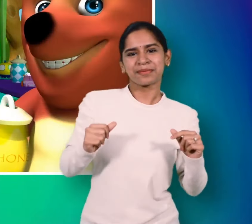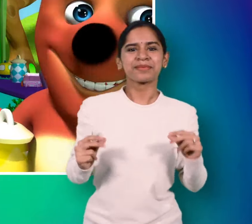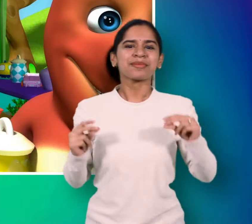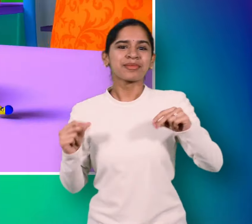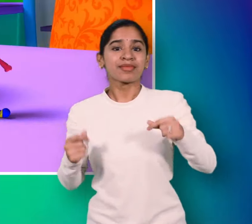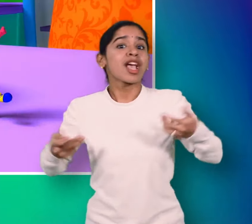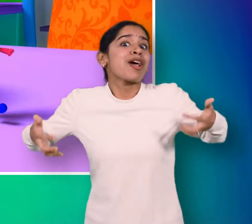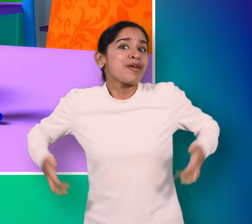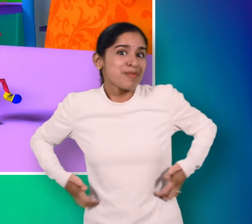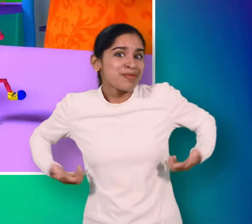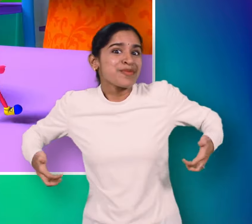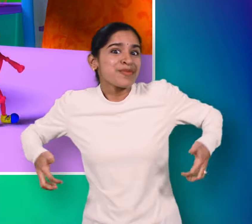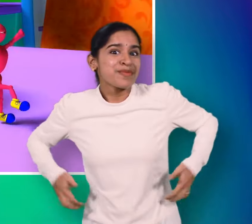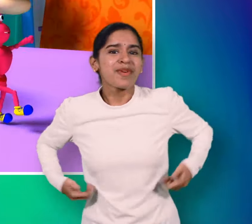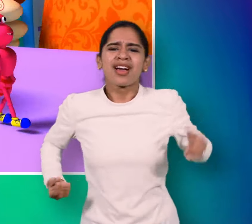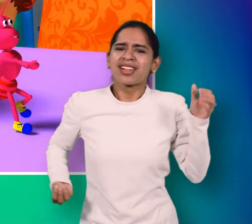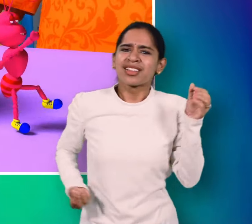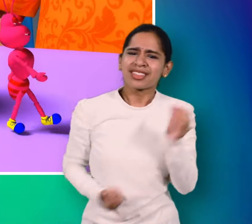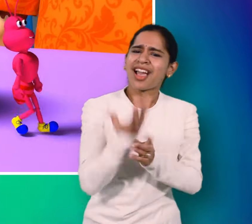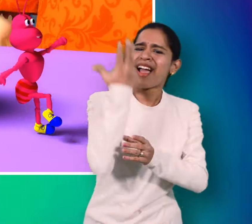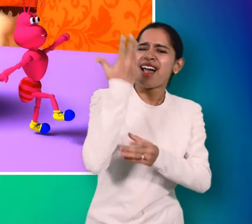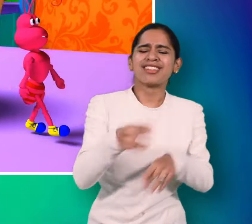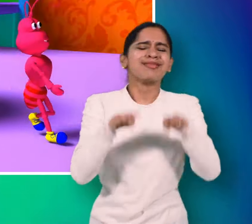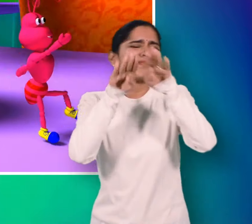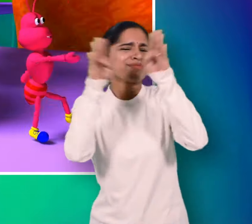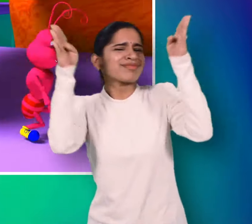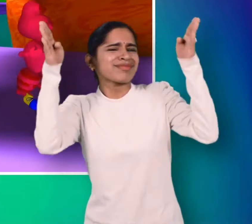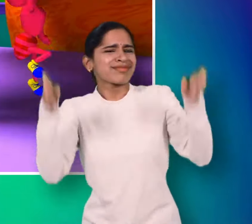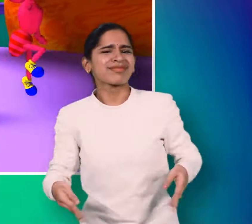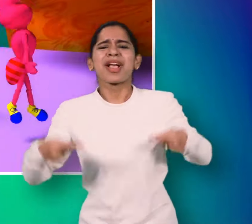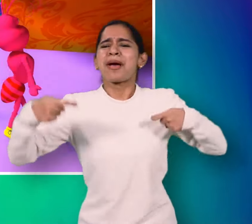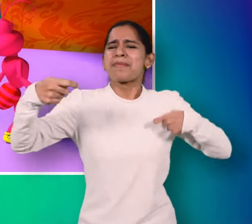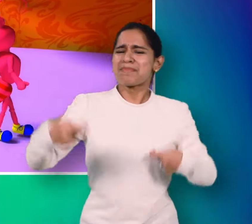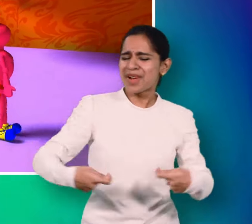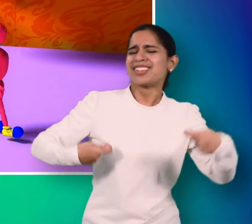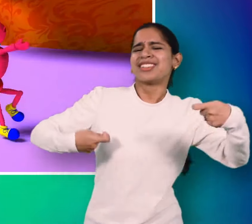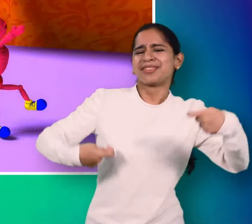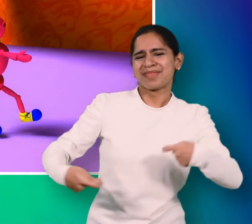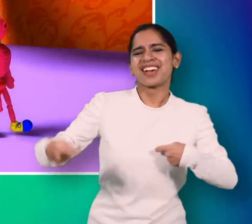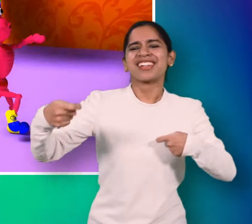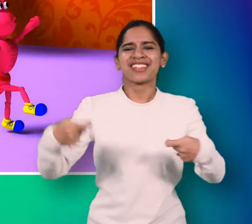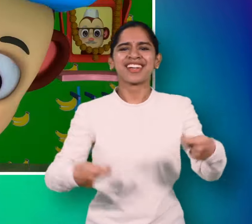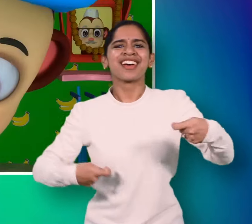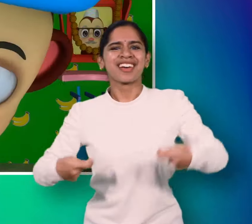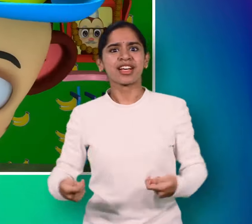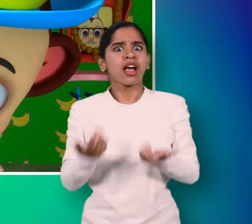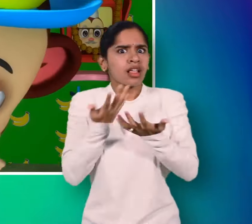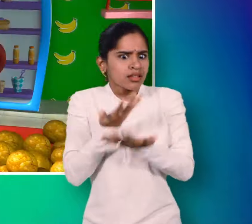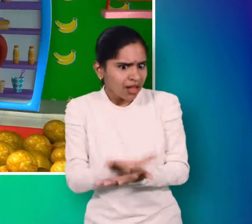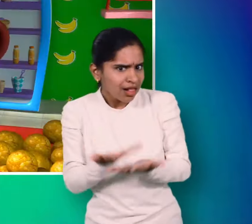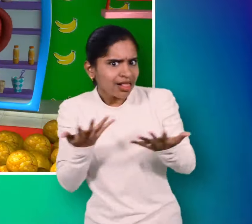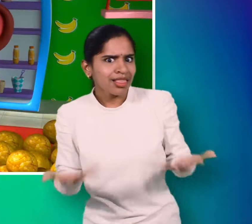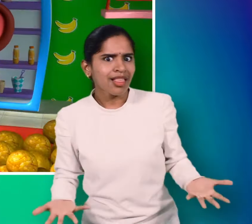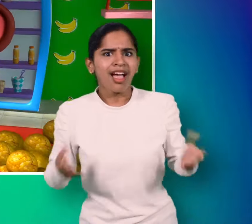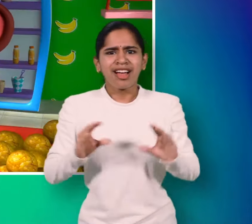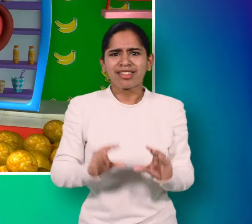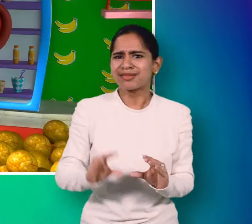एक पंदर ने खोली दुकार सजा के रख्था सारा समान एक पंदर ने